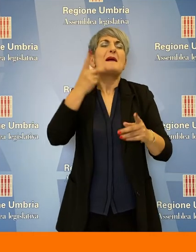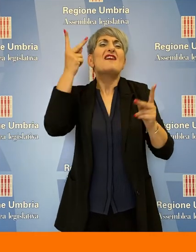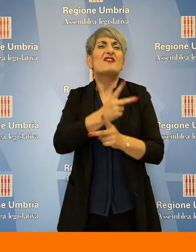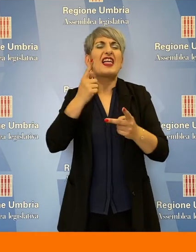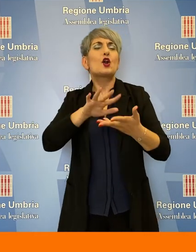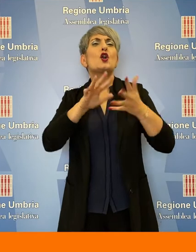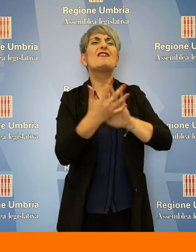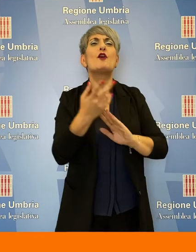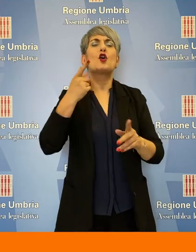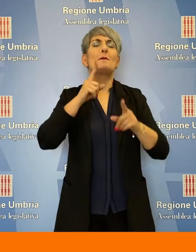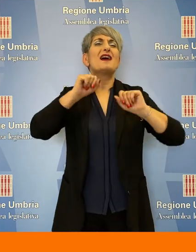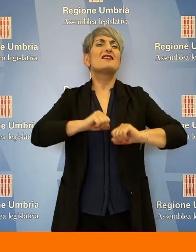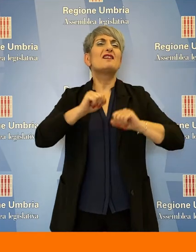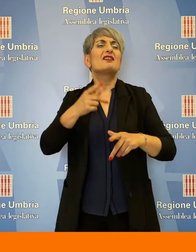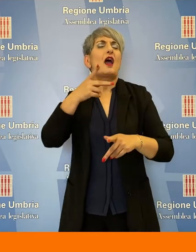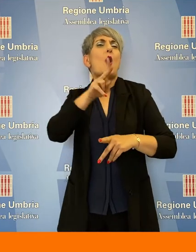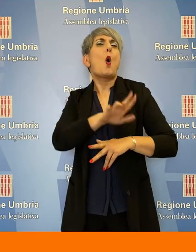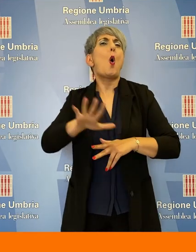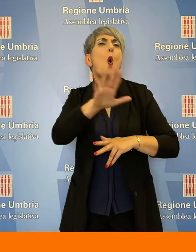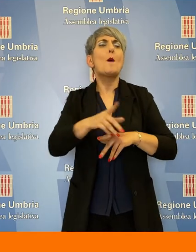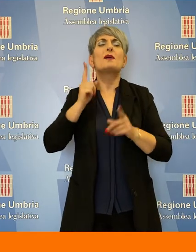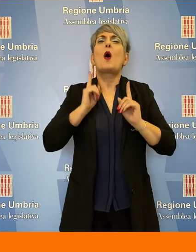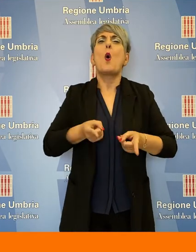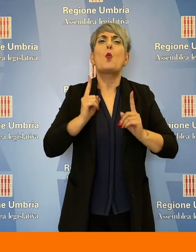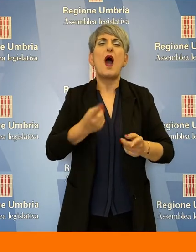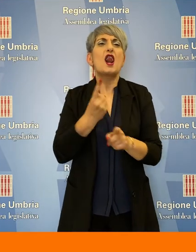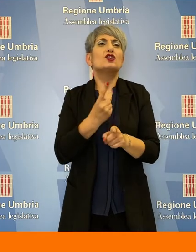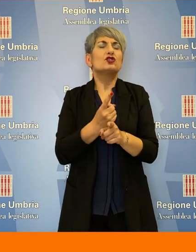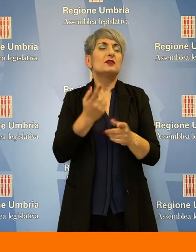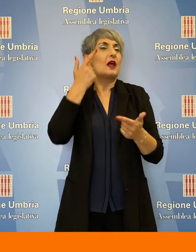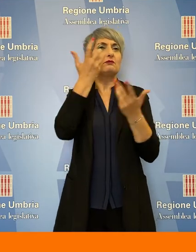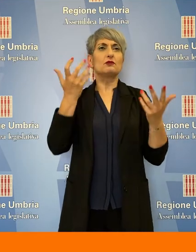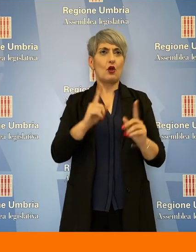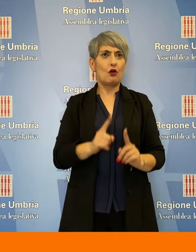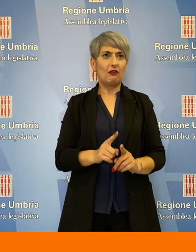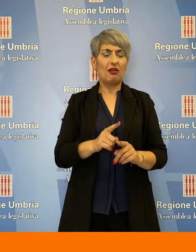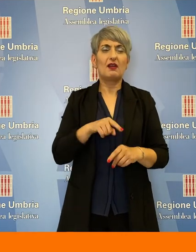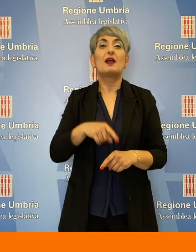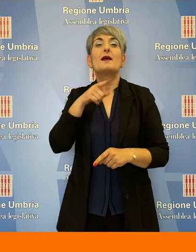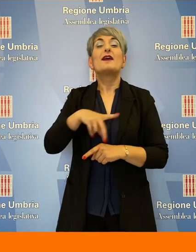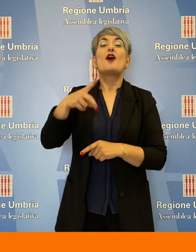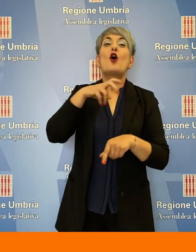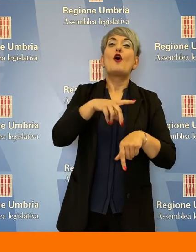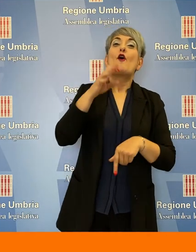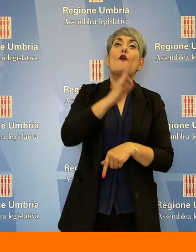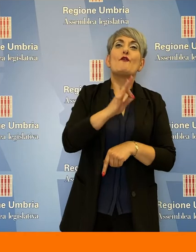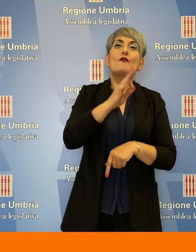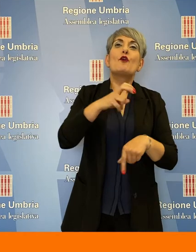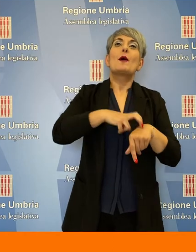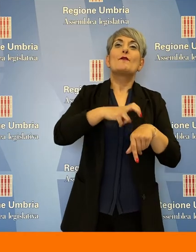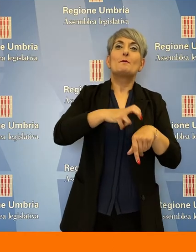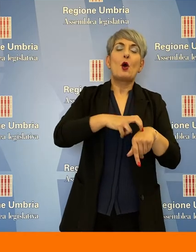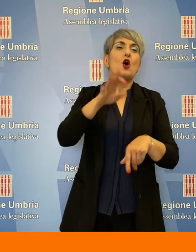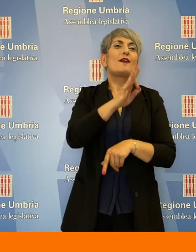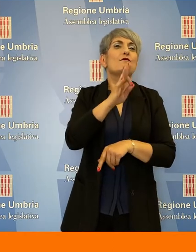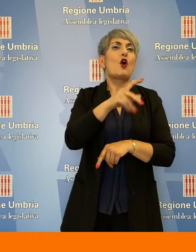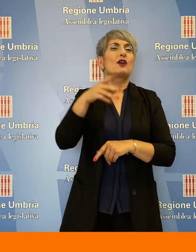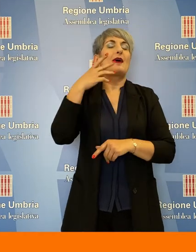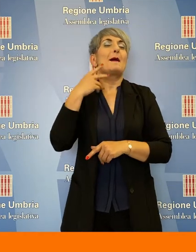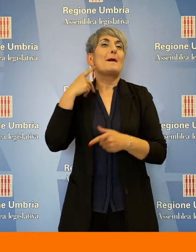Umbra. Per Bori, De Luca, Fora, Bianconi e Paparelli, i cittadini, portatori di interessi, le amministrazioni locali ed anche gli esponenti della